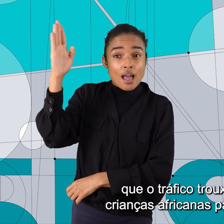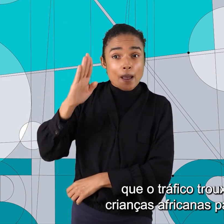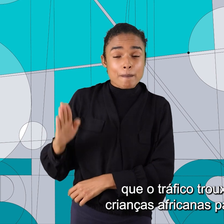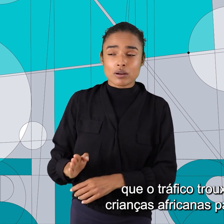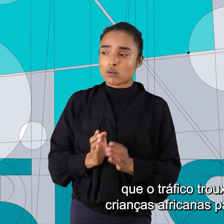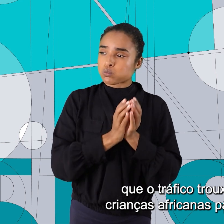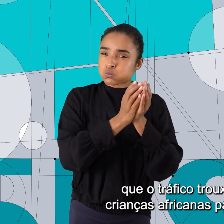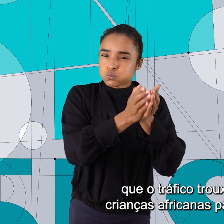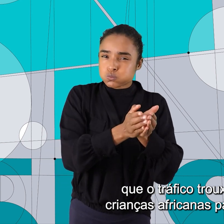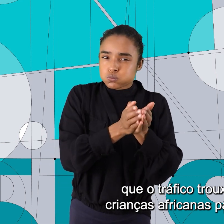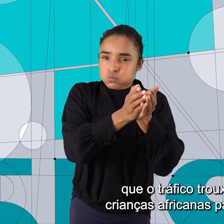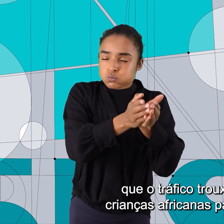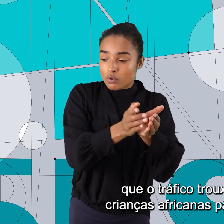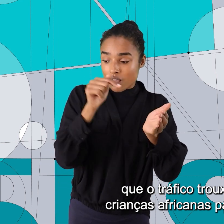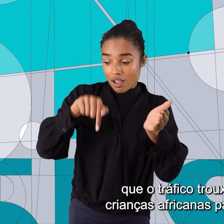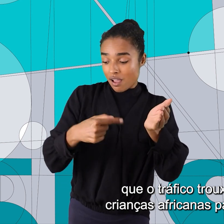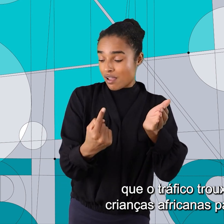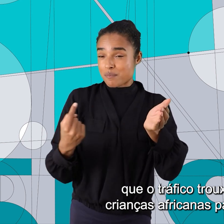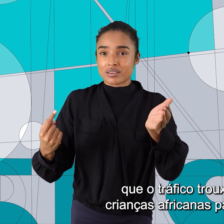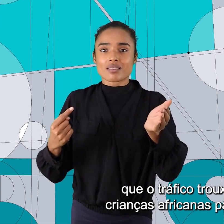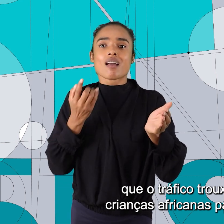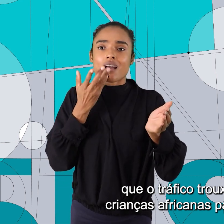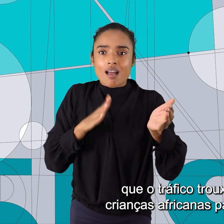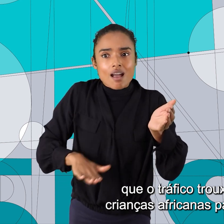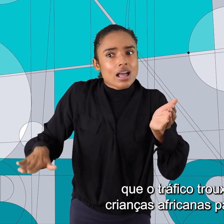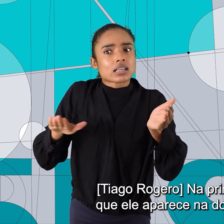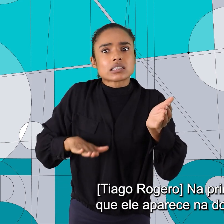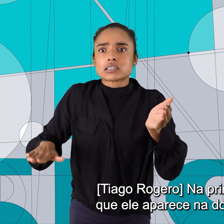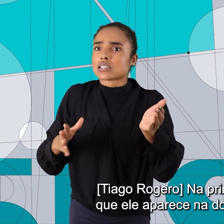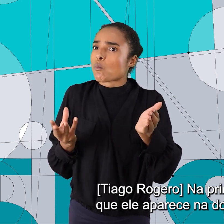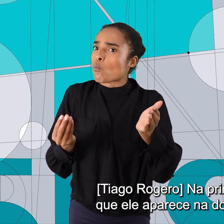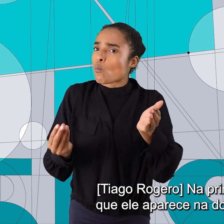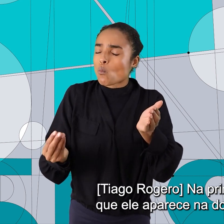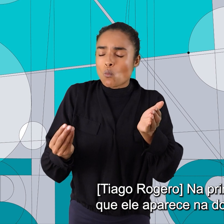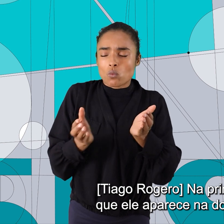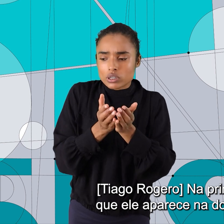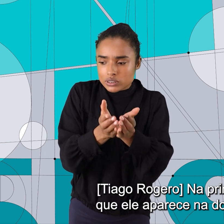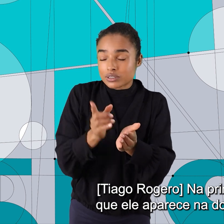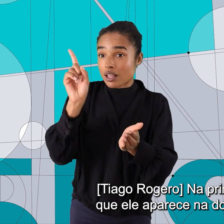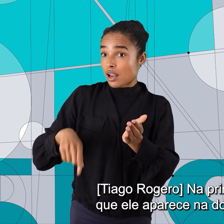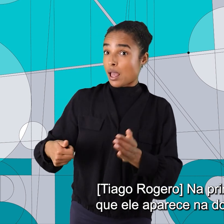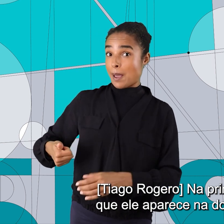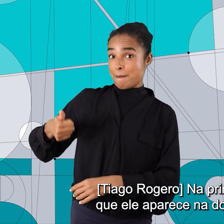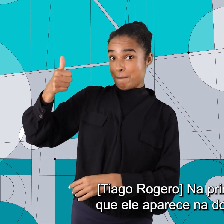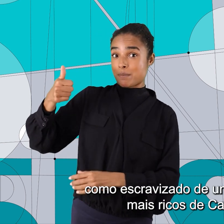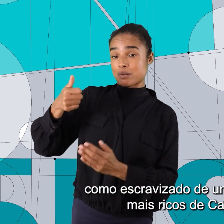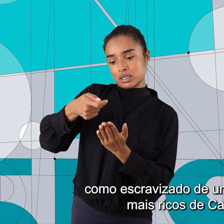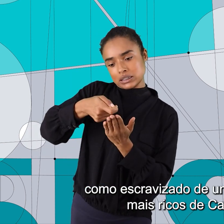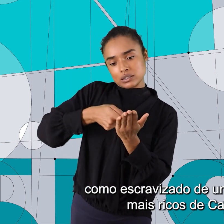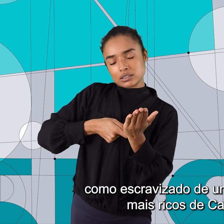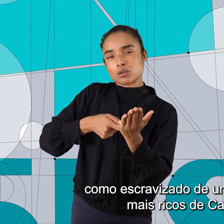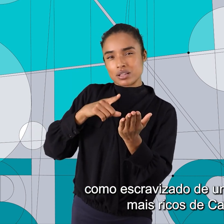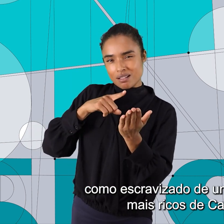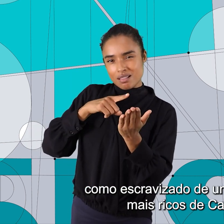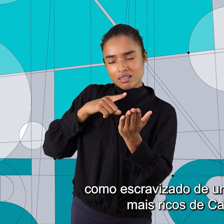Tiago, que o tráfico trouxe muitas crianças africanas para o Brasil. Na primeira vez em que ele aparece na documentação como